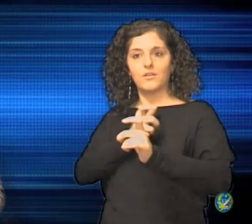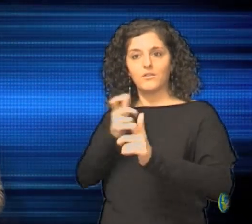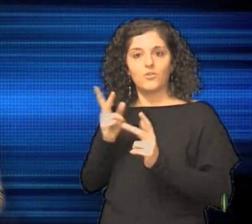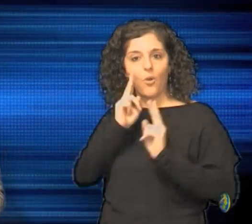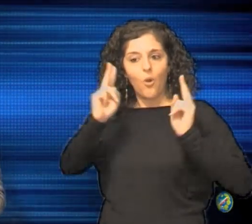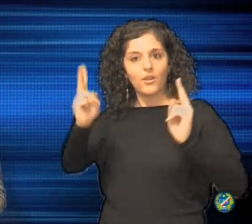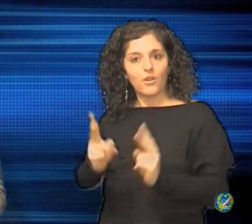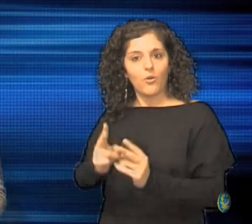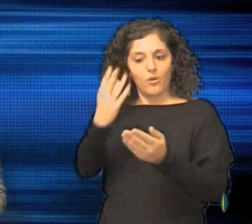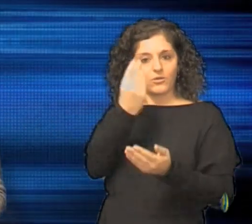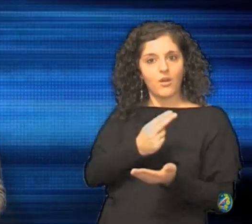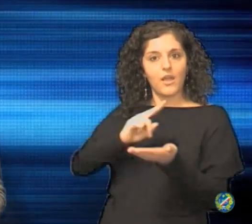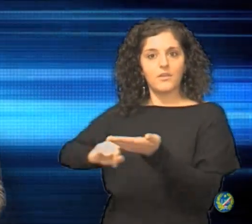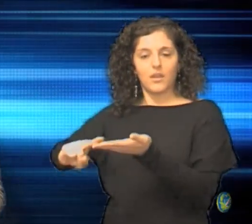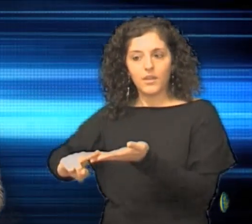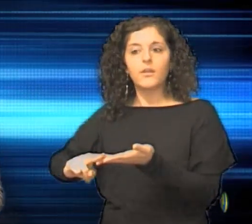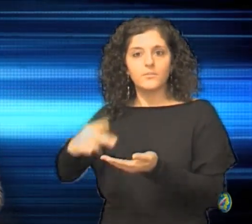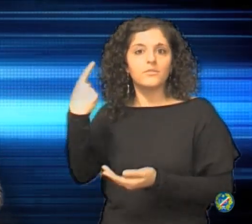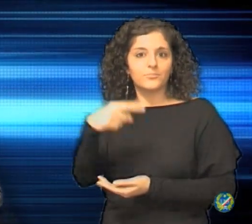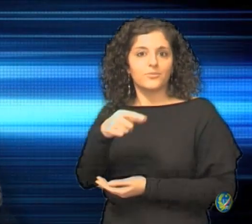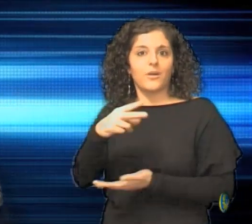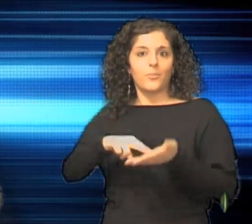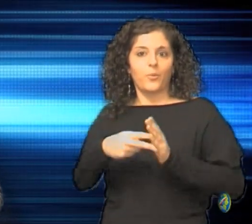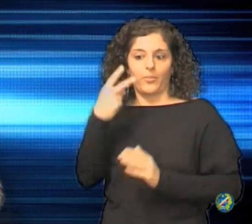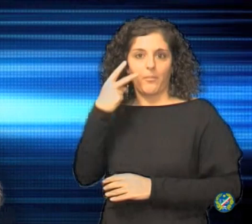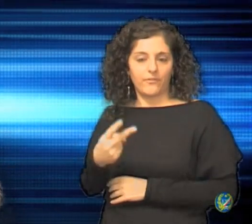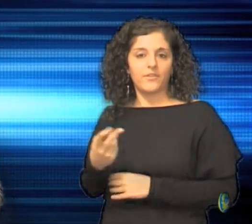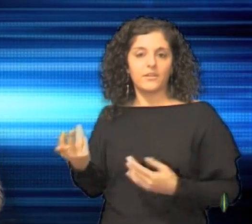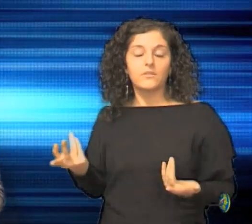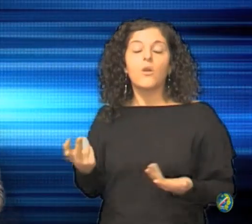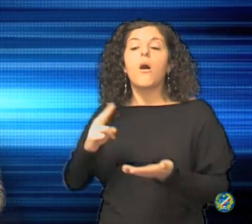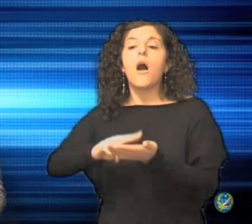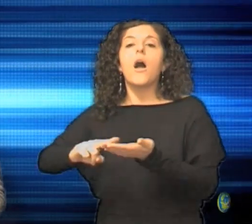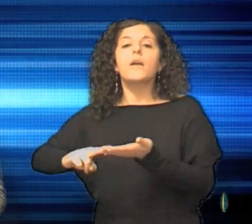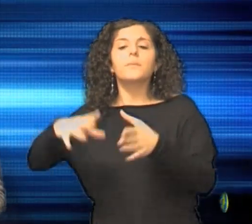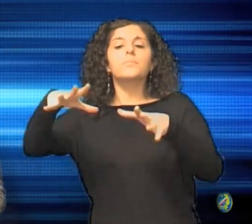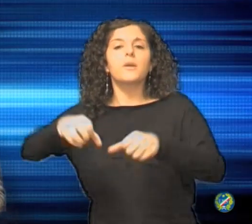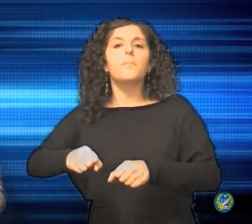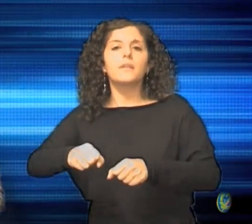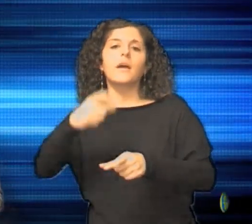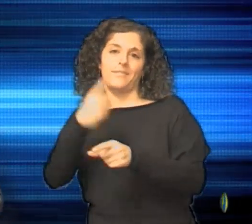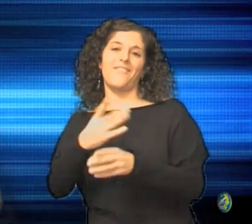ENS-INPS, e sulla quale l'INPS si è impegnata a prendere provvedimenti.